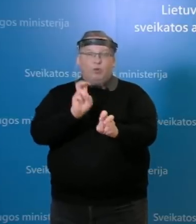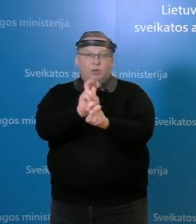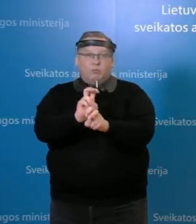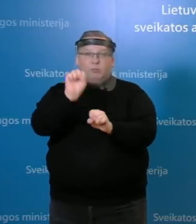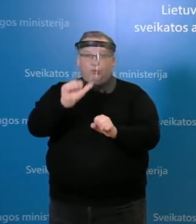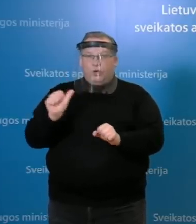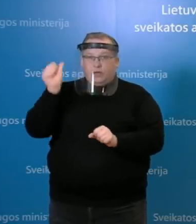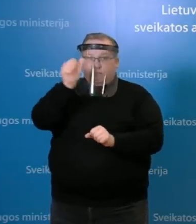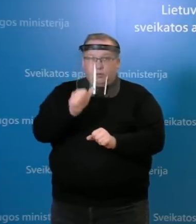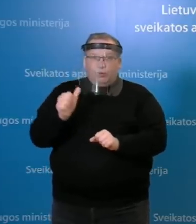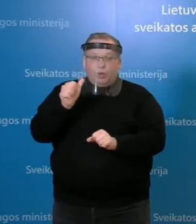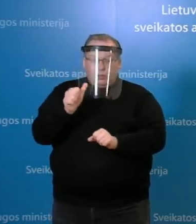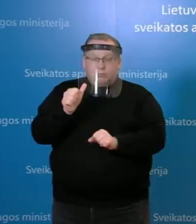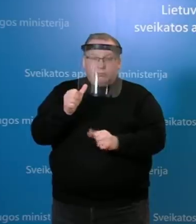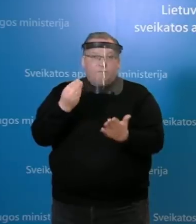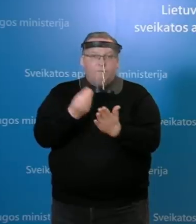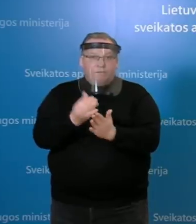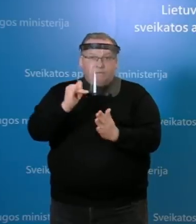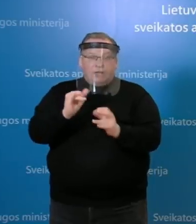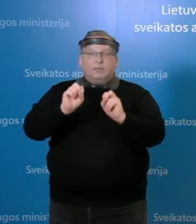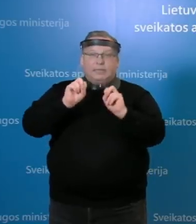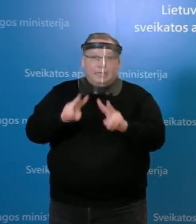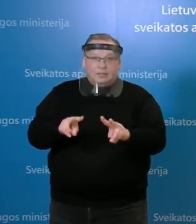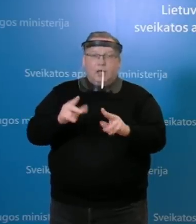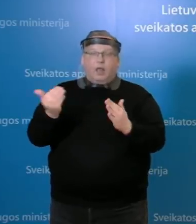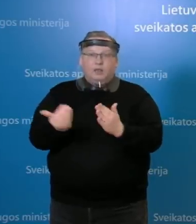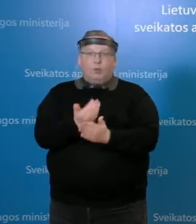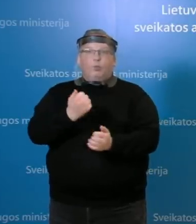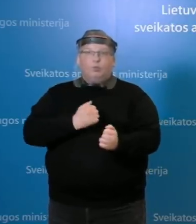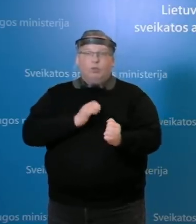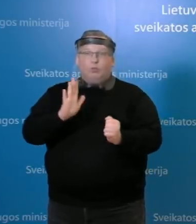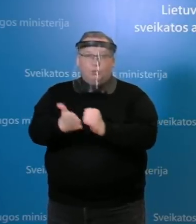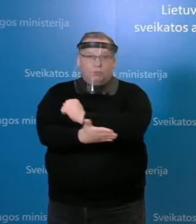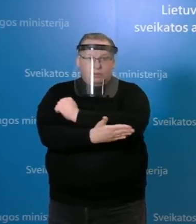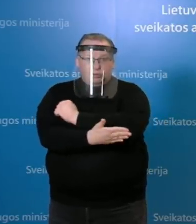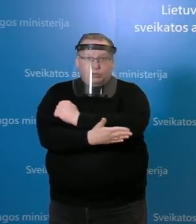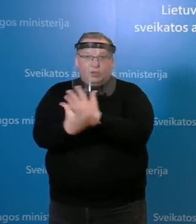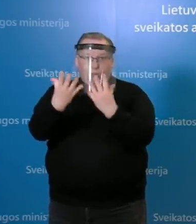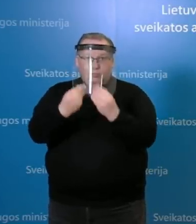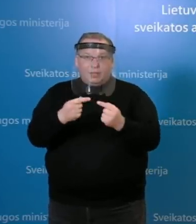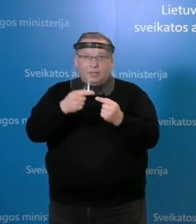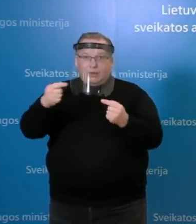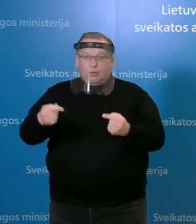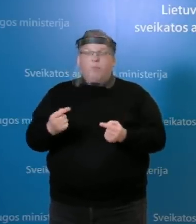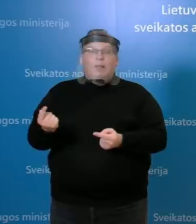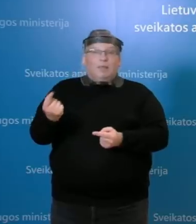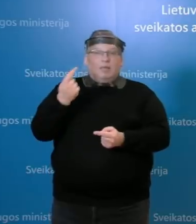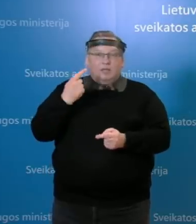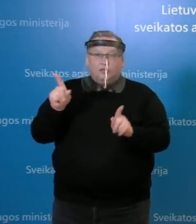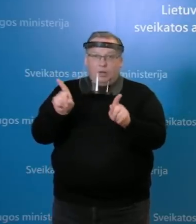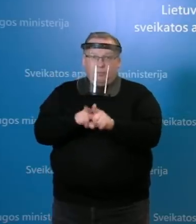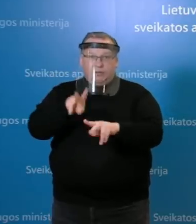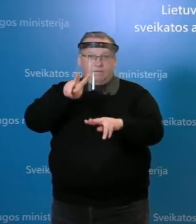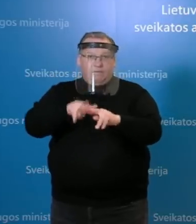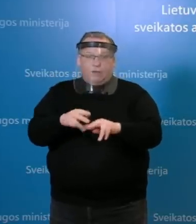individualiai vertinti riziką, tai atnauinimas tikrai turėjo būti pastaruoju metu, bet ryškiai tų vietų